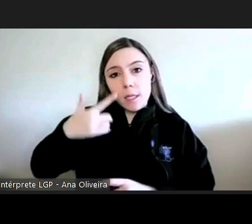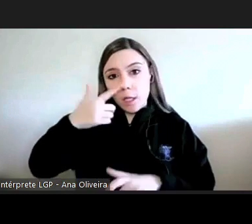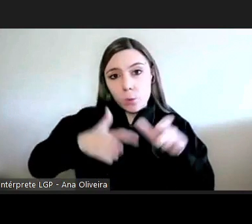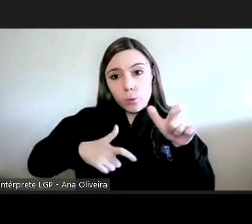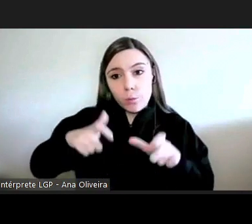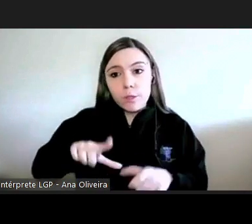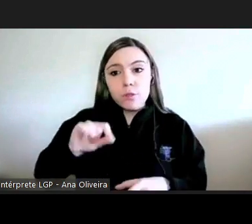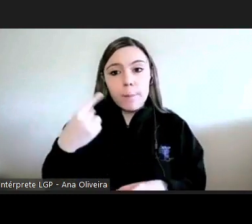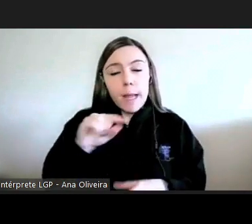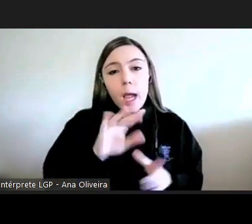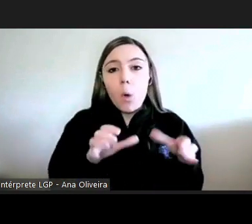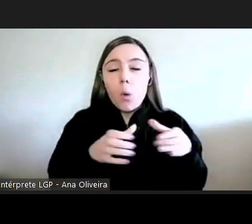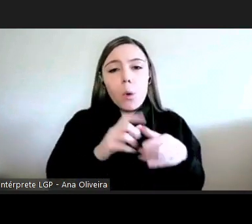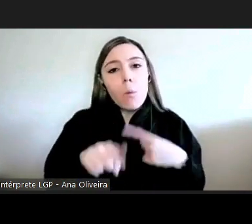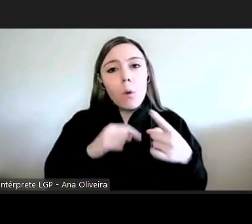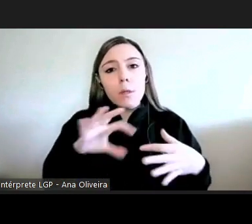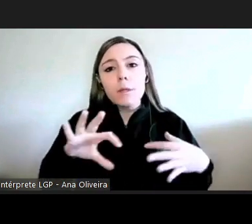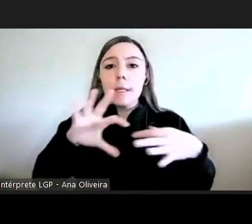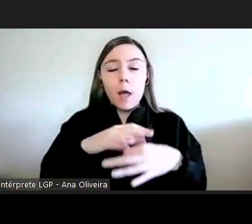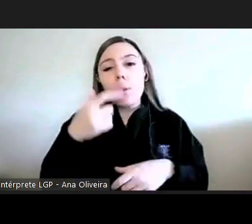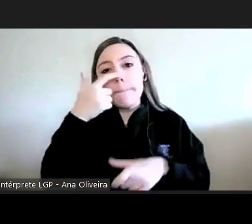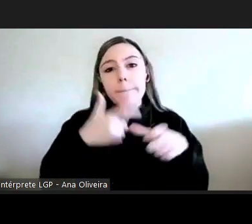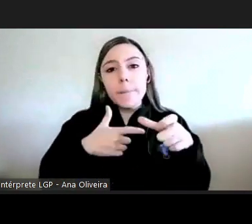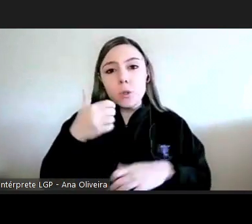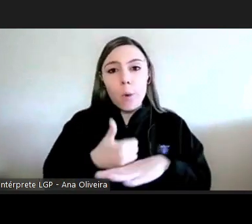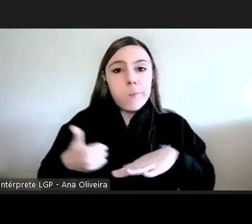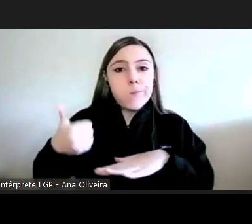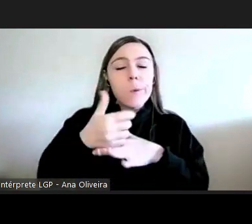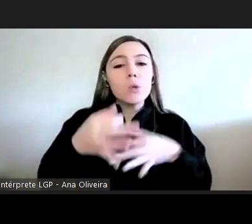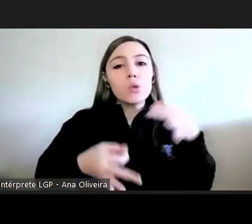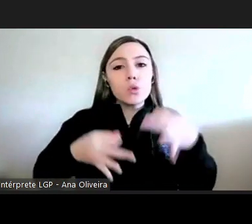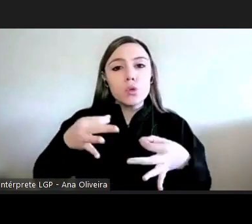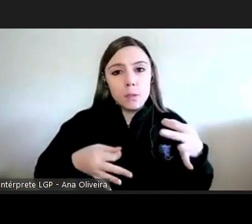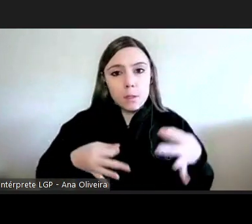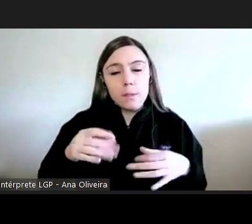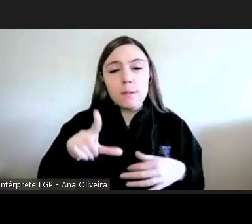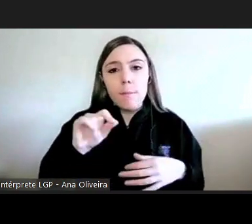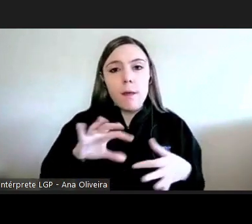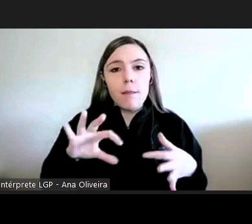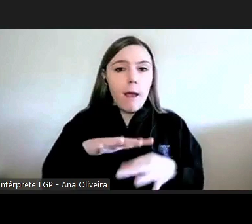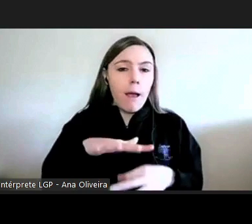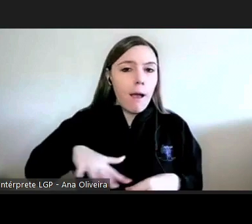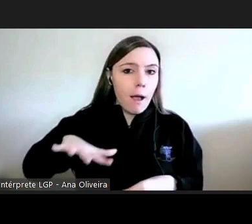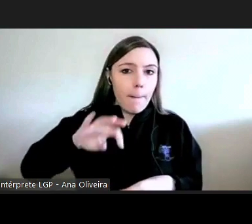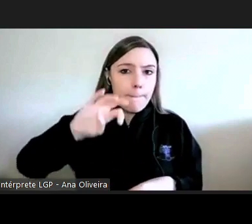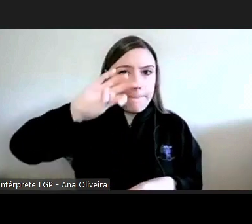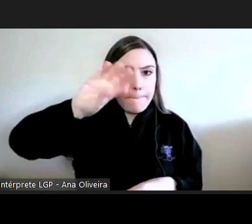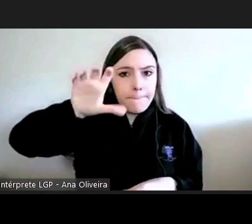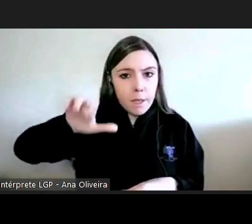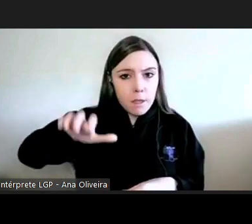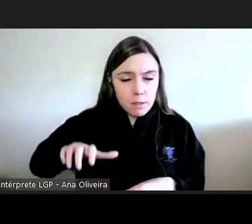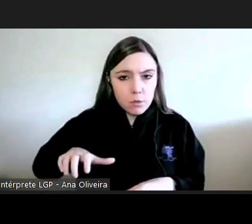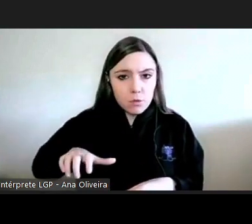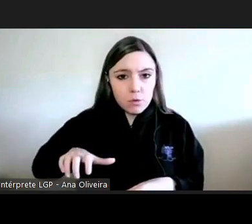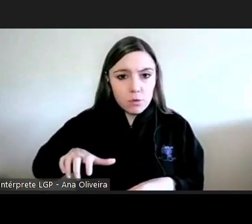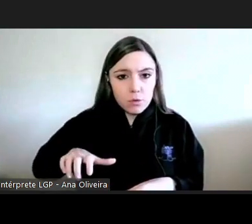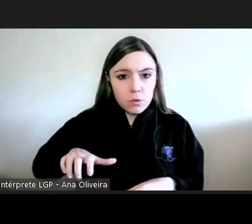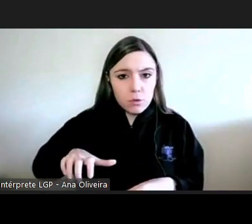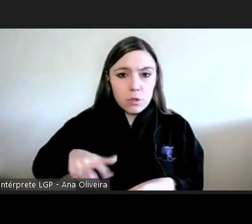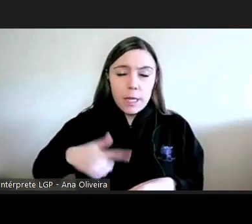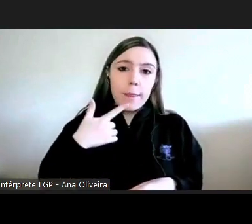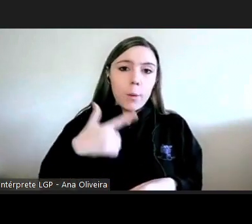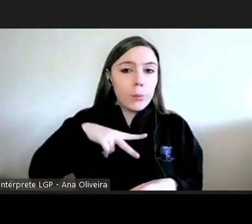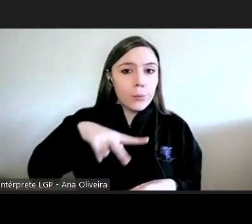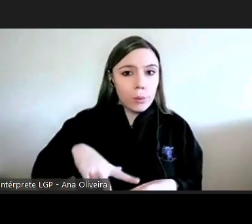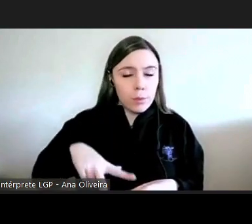existe uma rede de provedores de justiça nomeadamente no campo dos países de expressão portuguesa